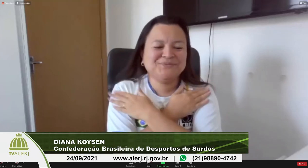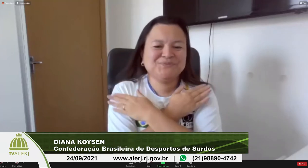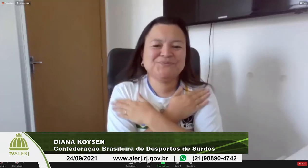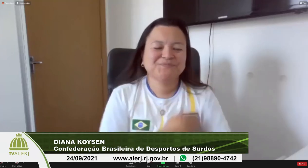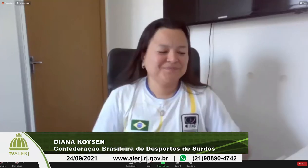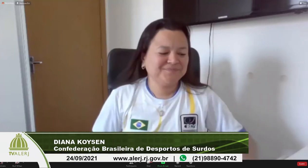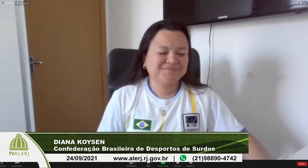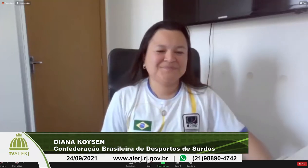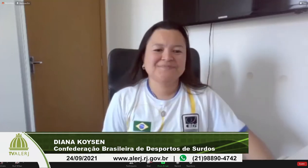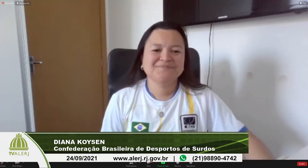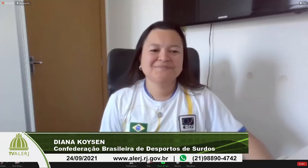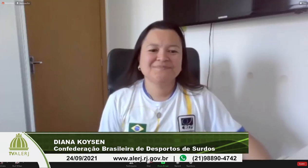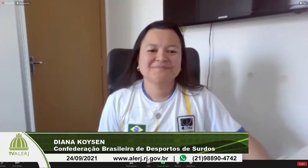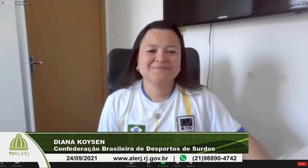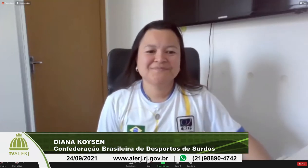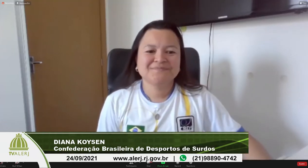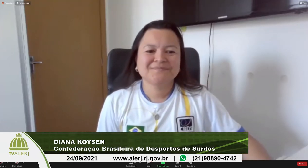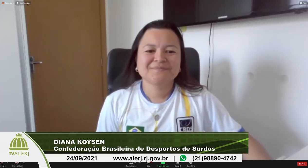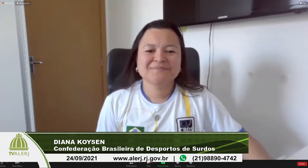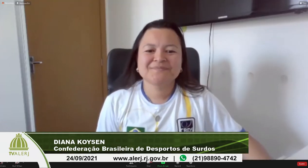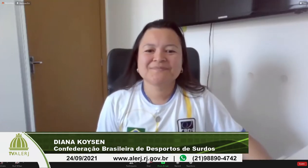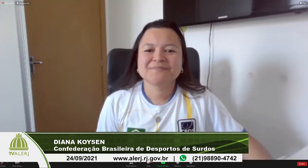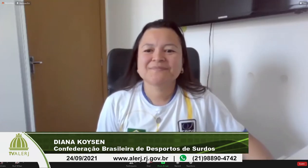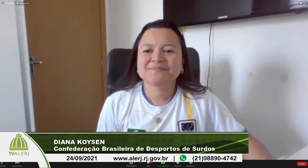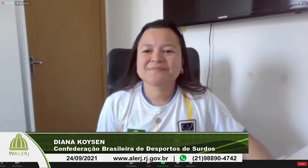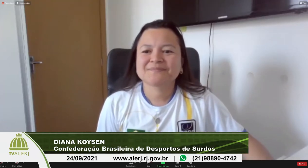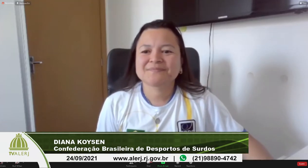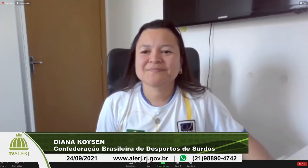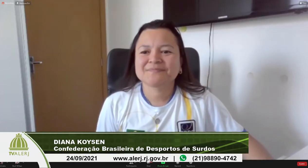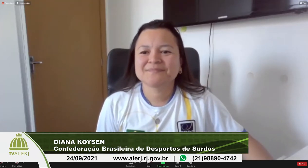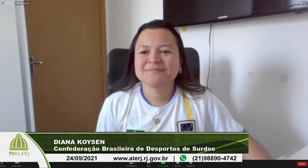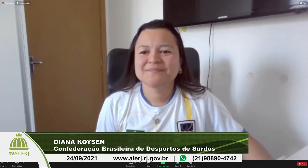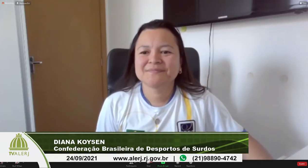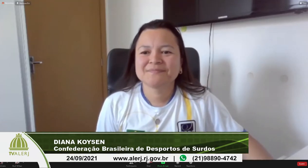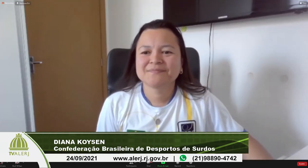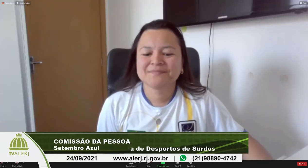de todos que a gente pensa na acessibilidade dos surdos um grande abraço